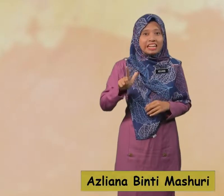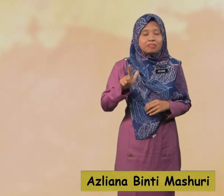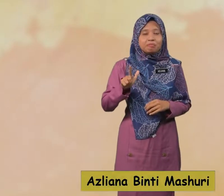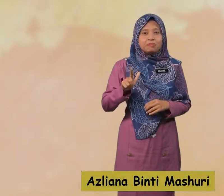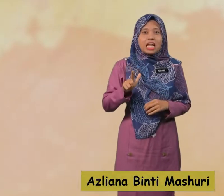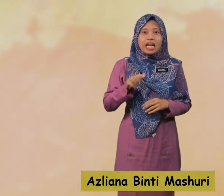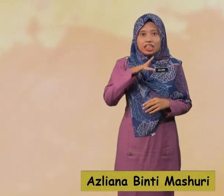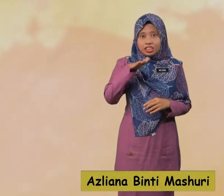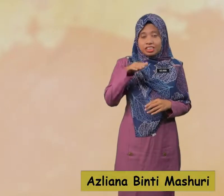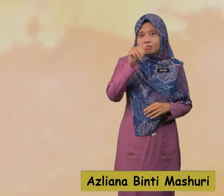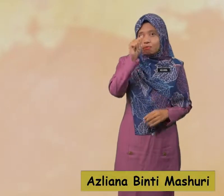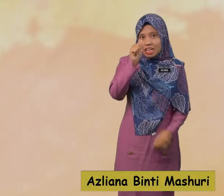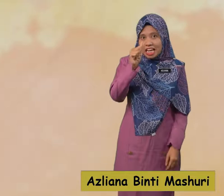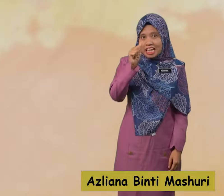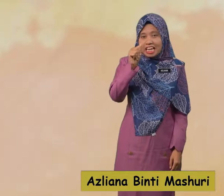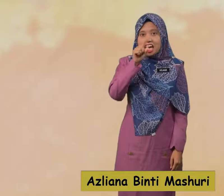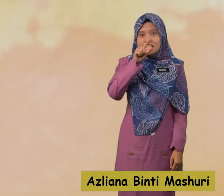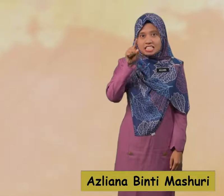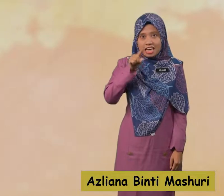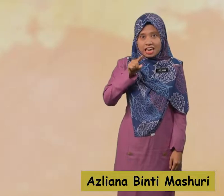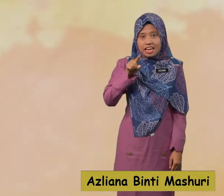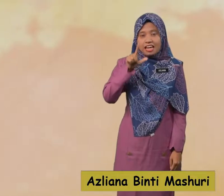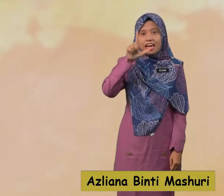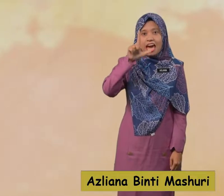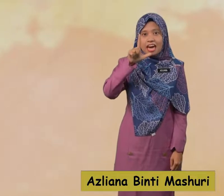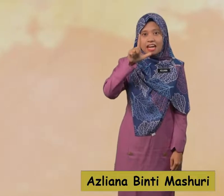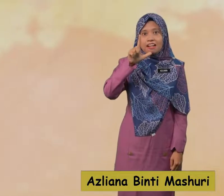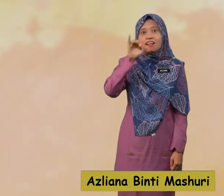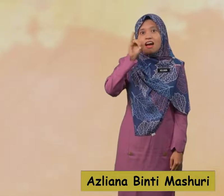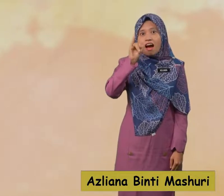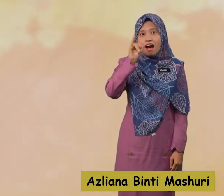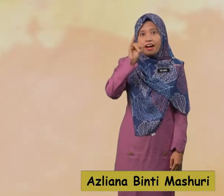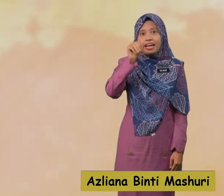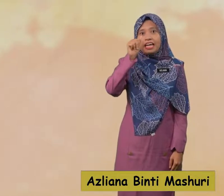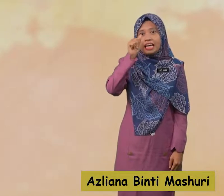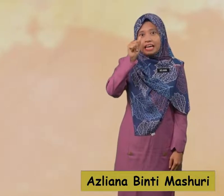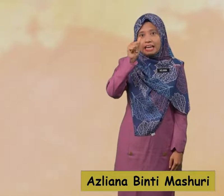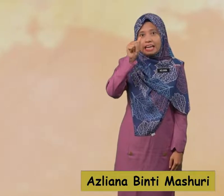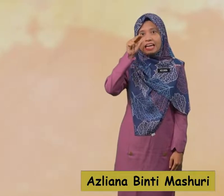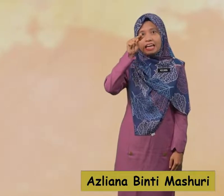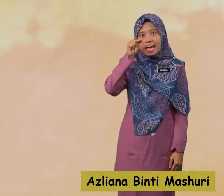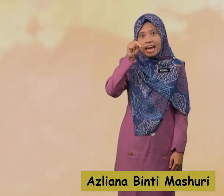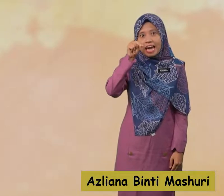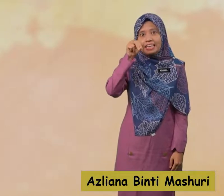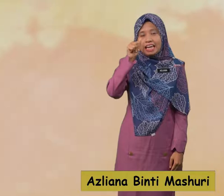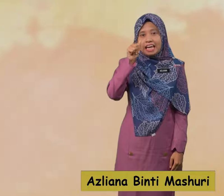Eja A-Z-L-I-A-N-A